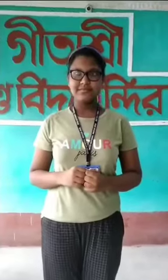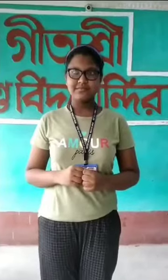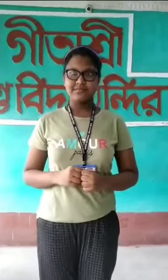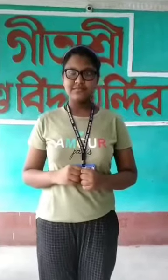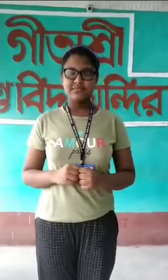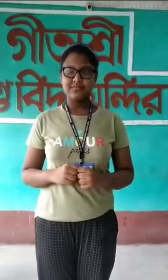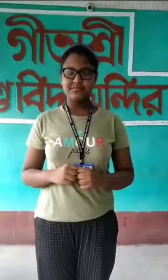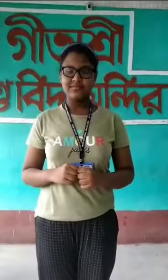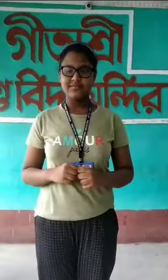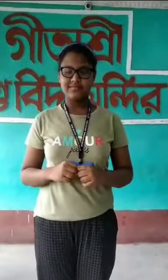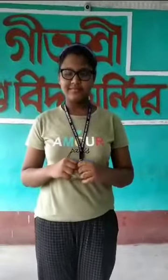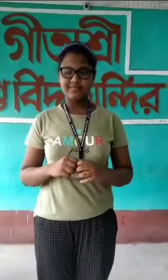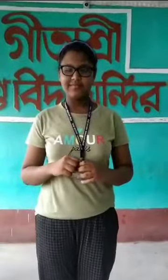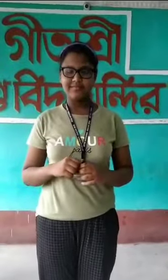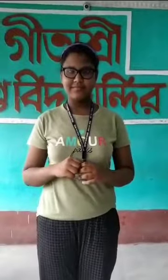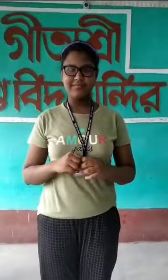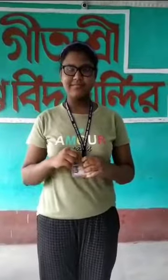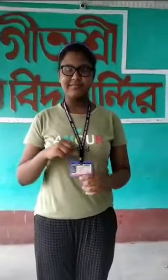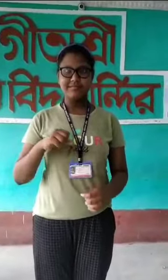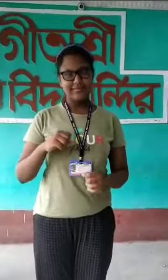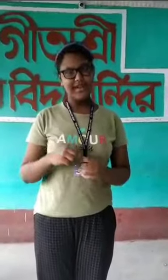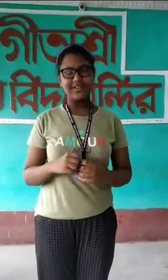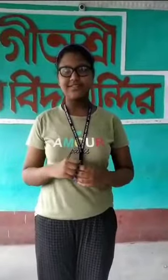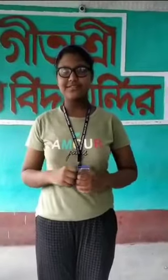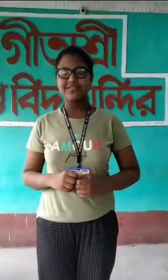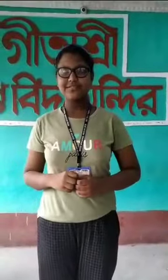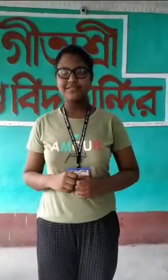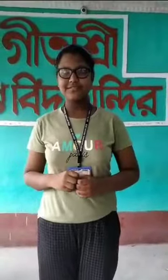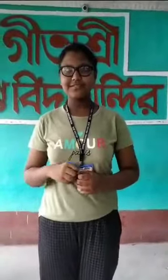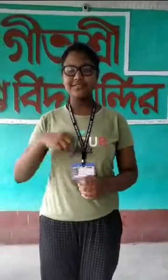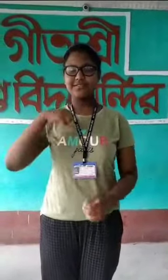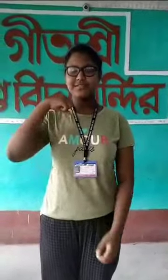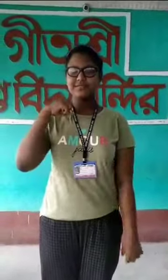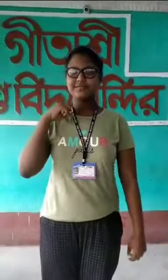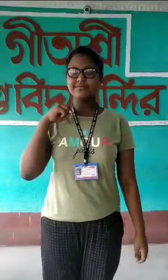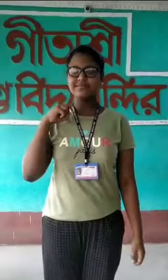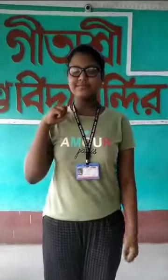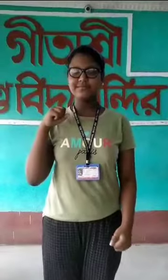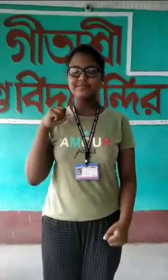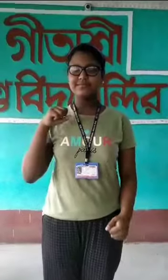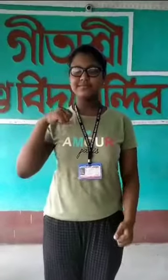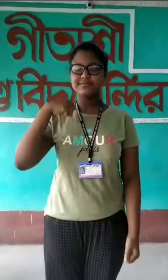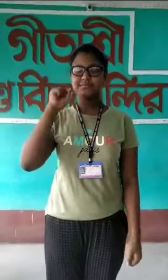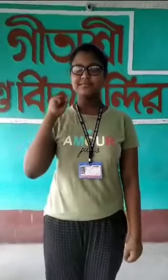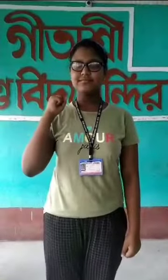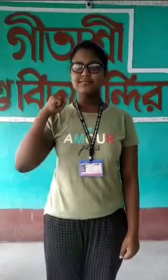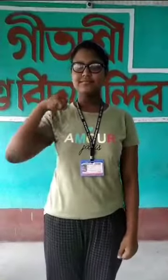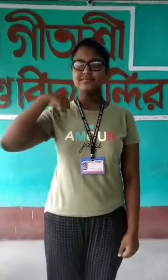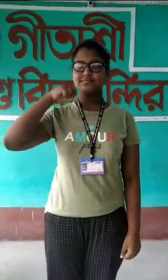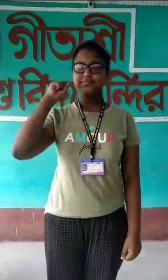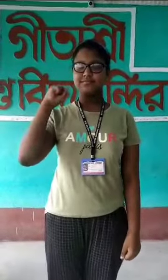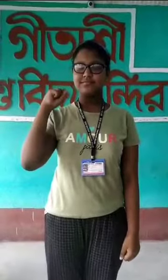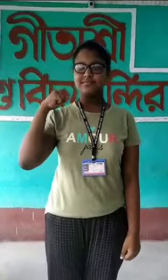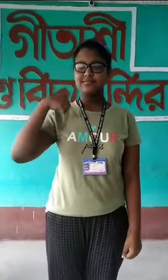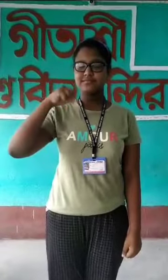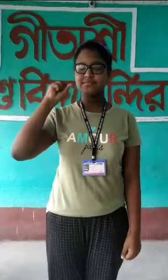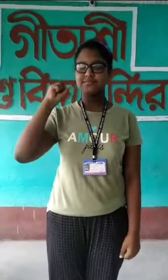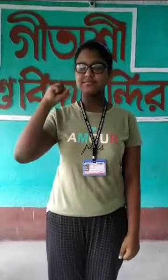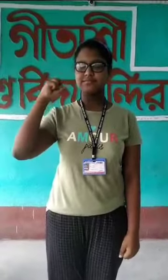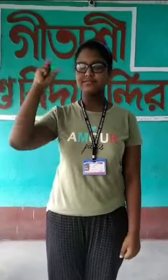Now one digit visual, right Shumana? 0, add 2, add 1, add 1, add 5,